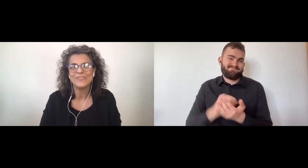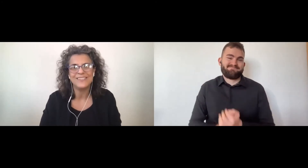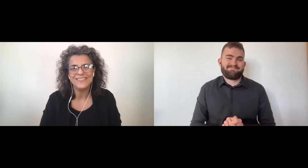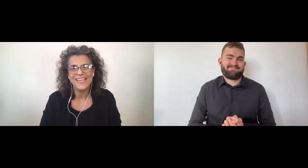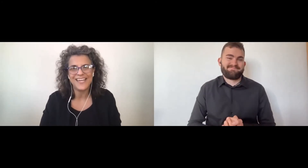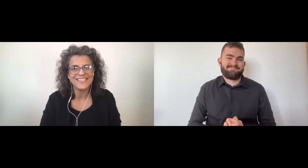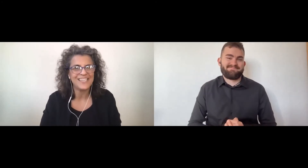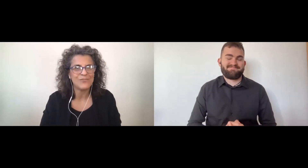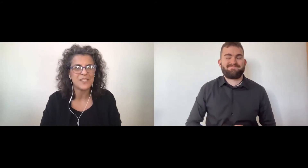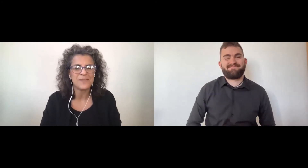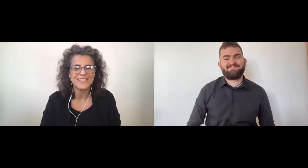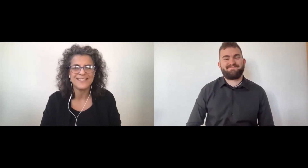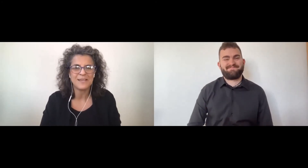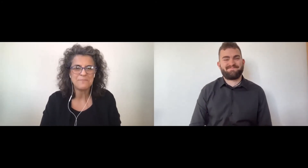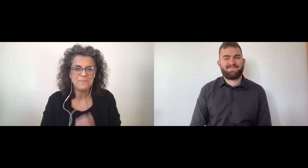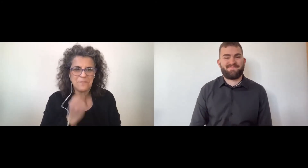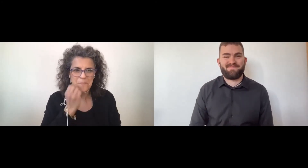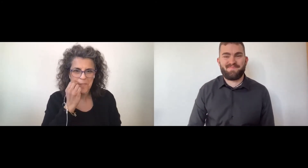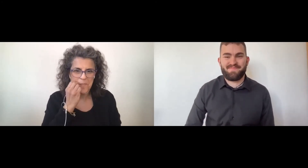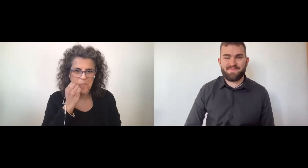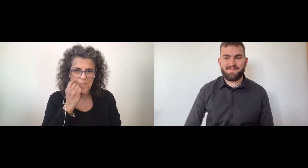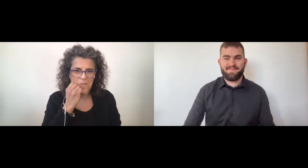a tutti e grazie della vostra presenza.